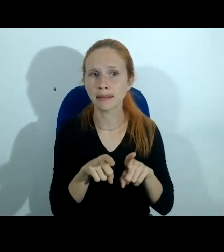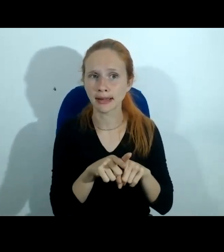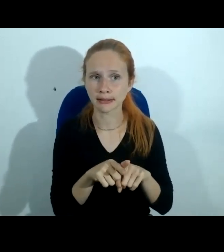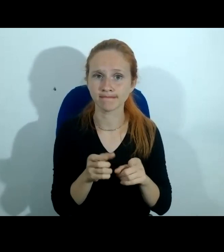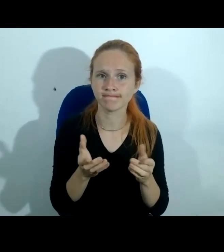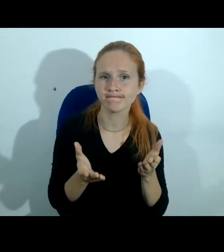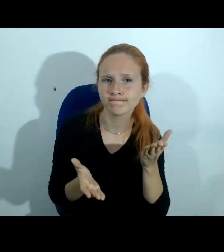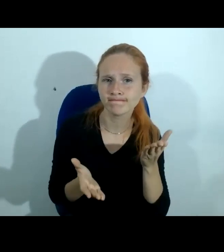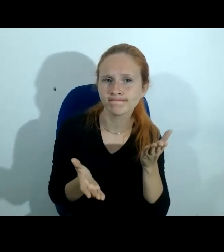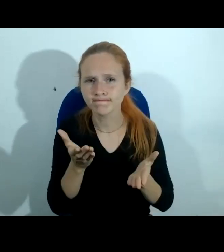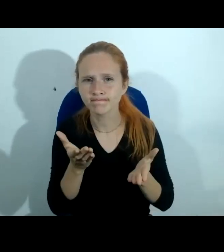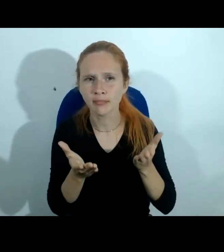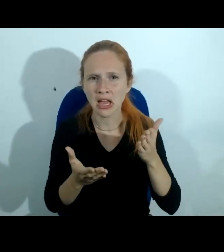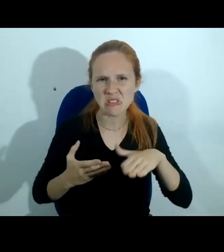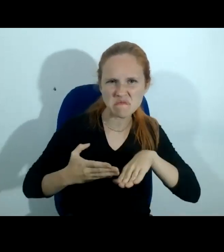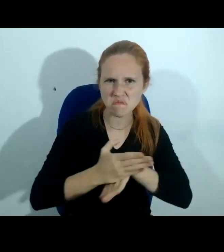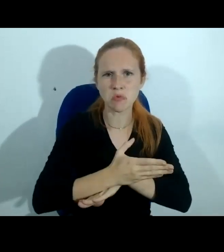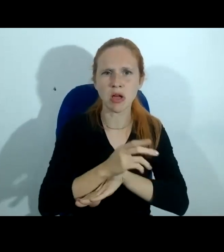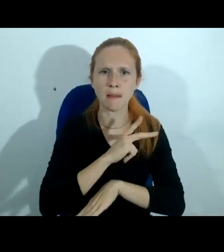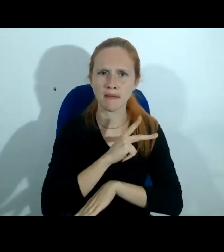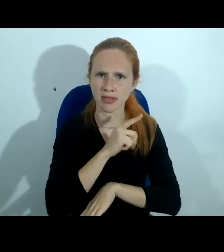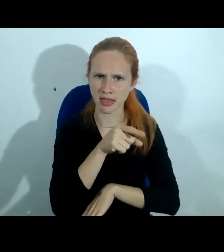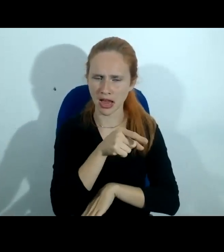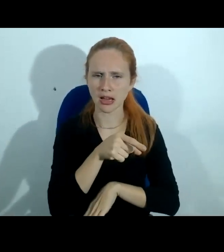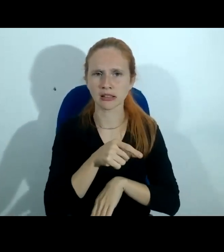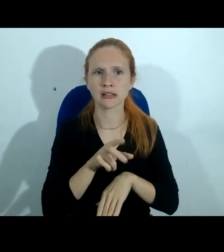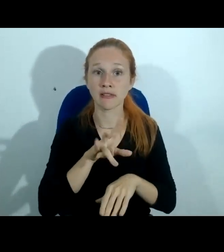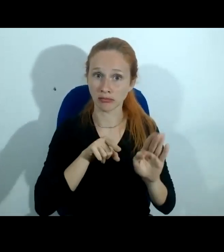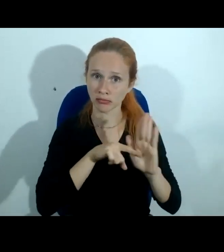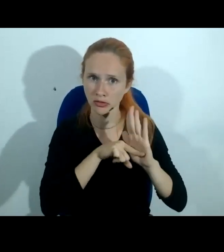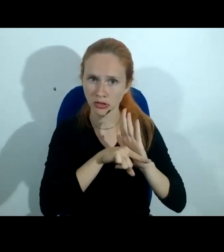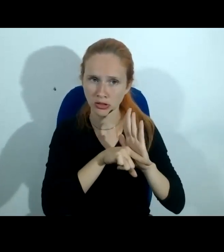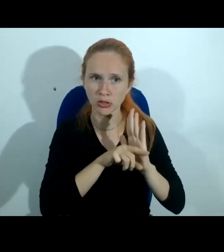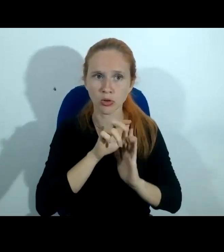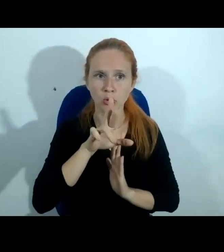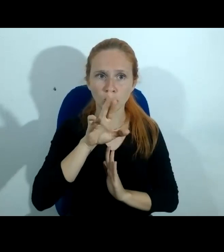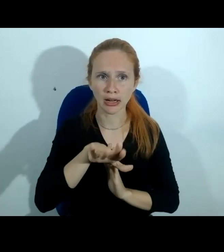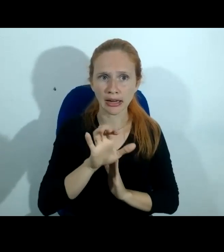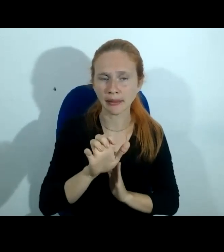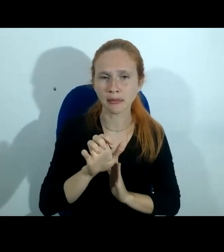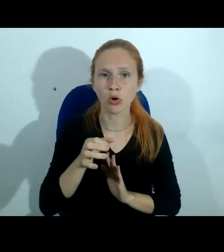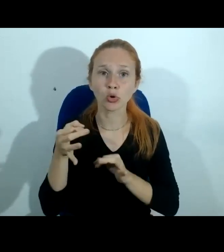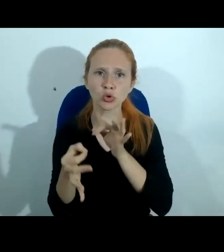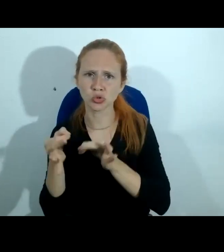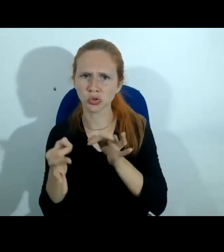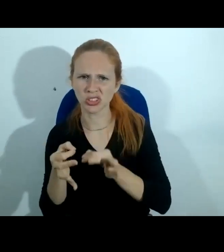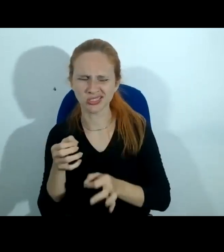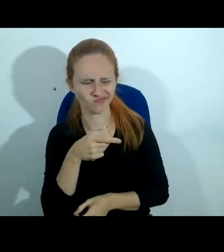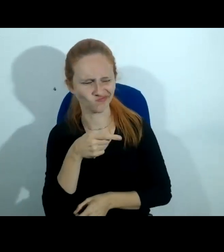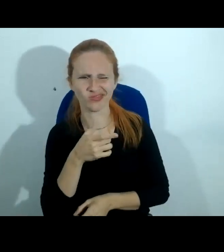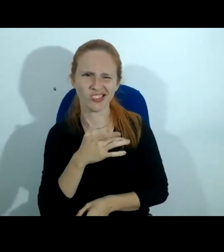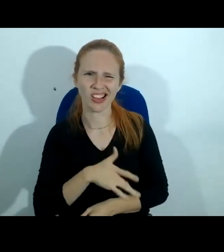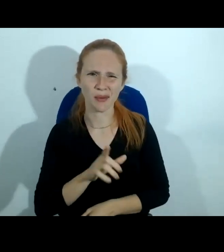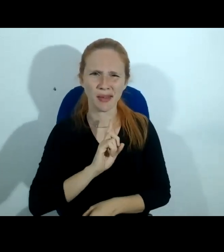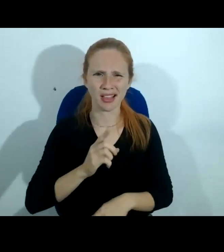-benefício quer dizer essa invasão da privacidade vai ser para investigar um crime menor potencial funcívo o juiz interfere quer dizer não vale a pena